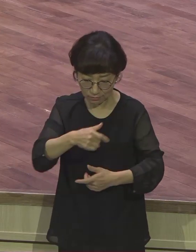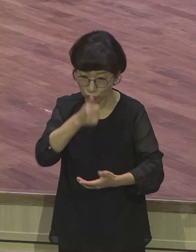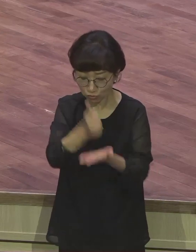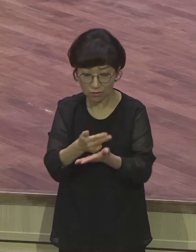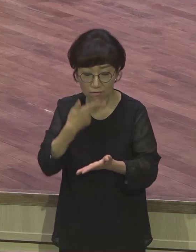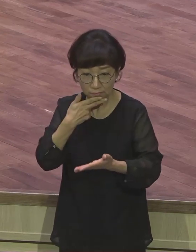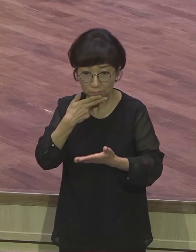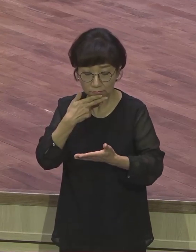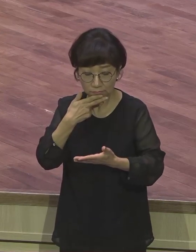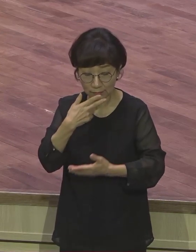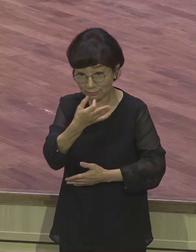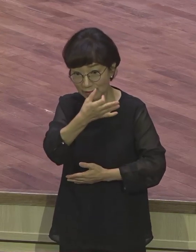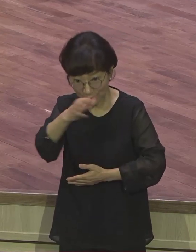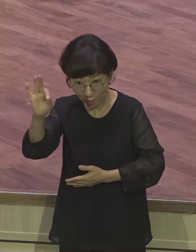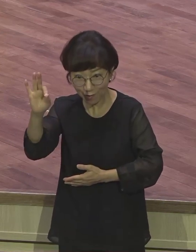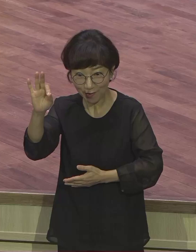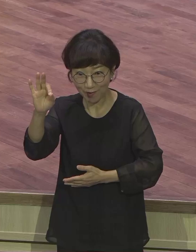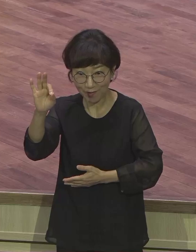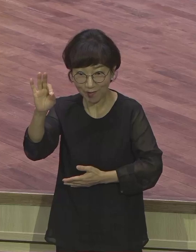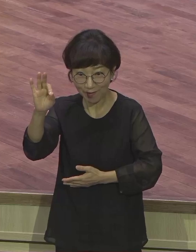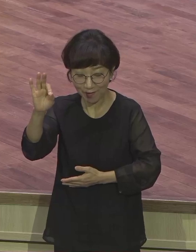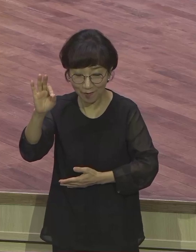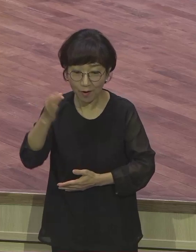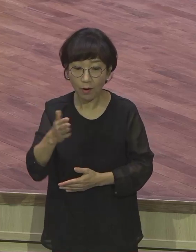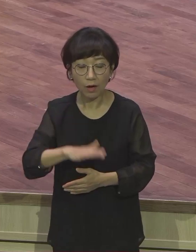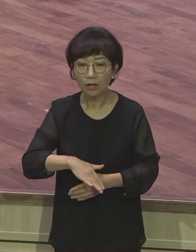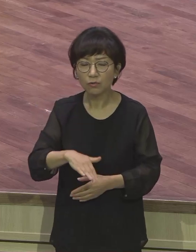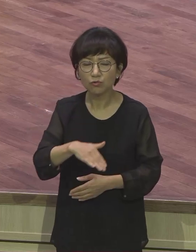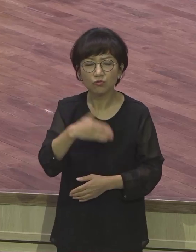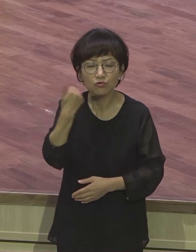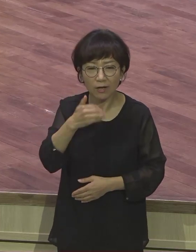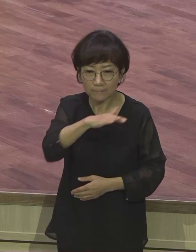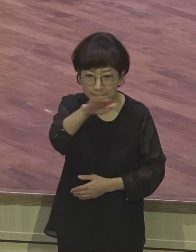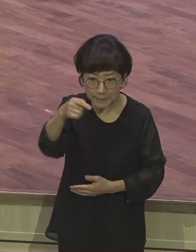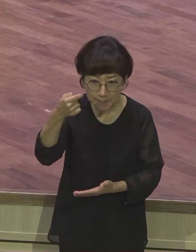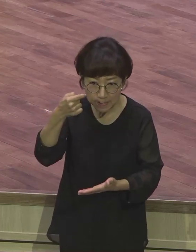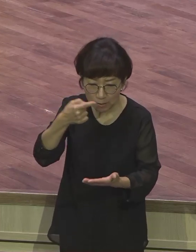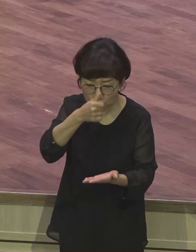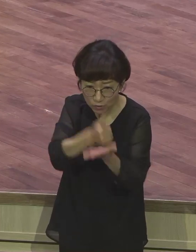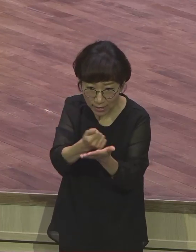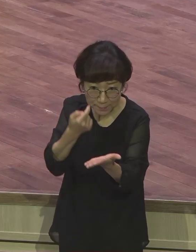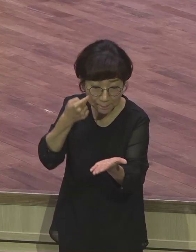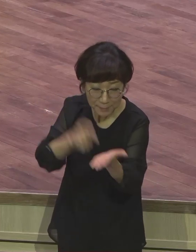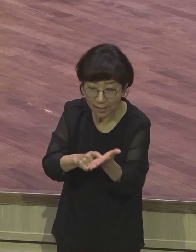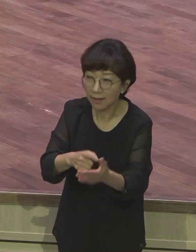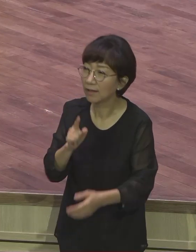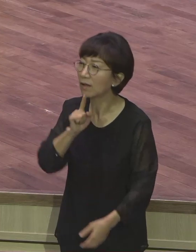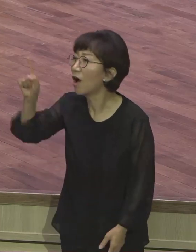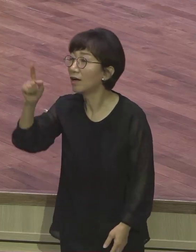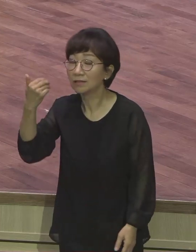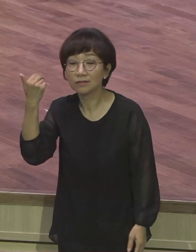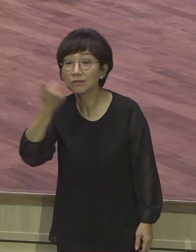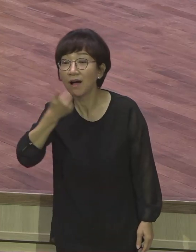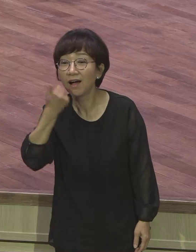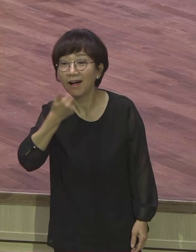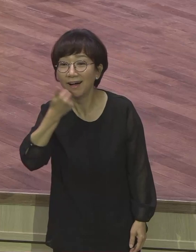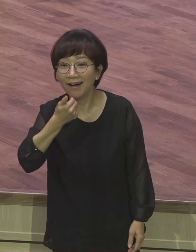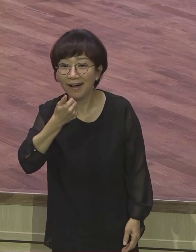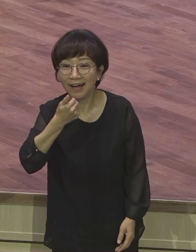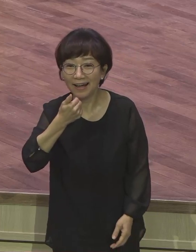잘못된 건 사실이에요. 죄진 건 맞습니다. 실패한 건 맞아요. 그런데 예수 믿는 순간에 바뀌어졌습니다.